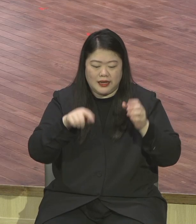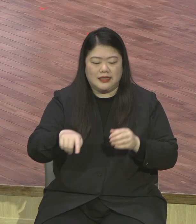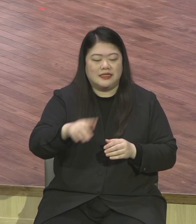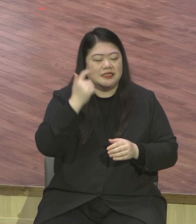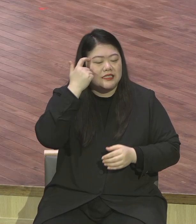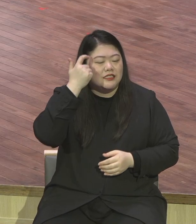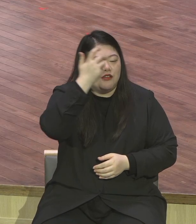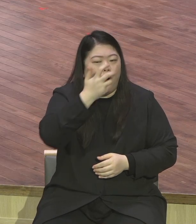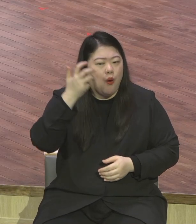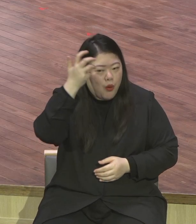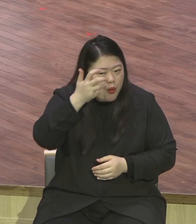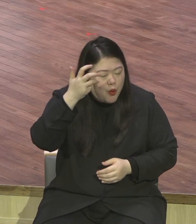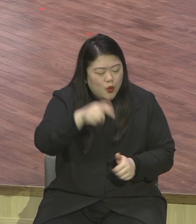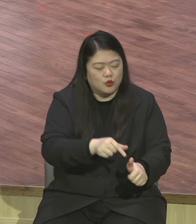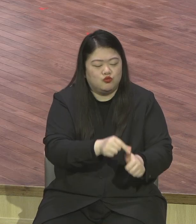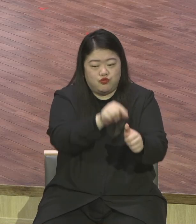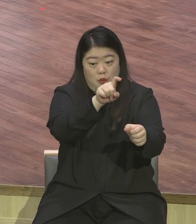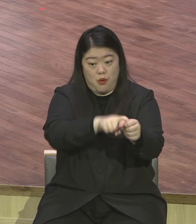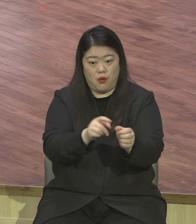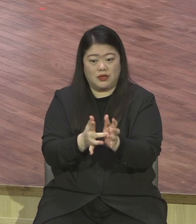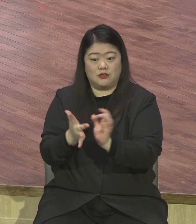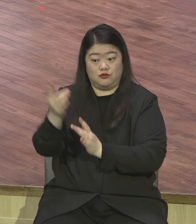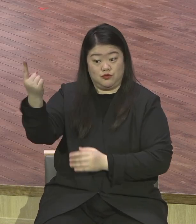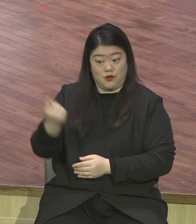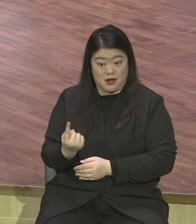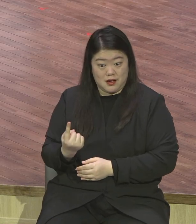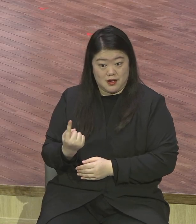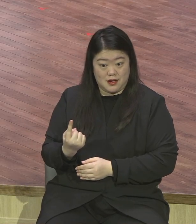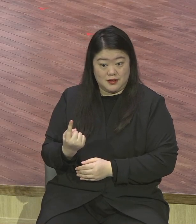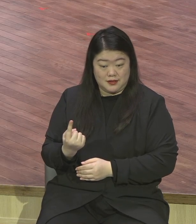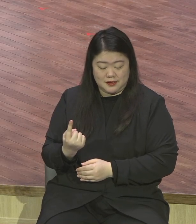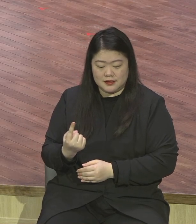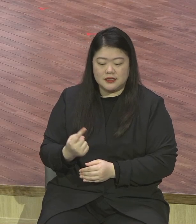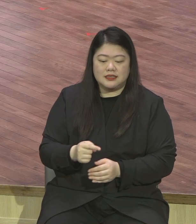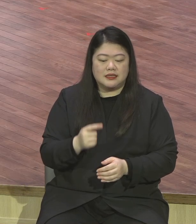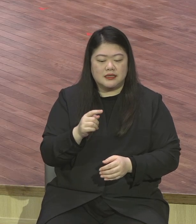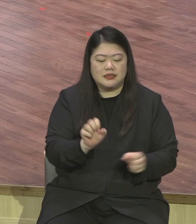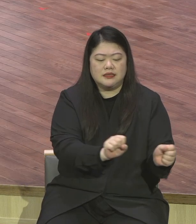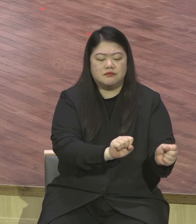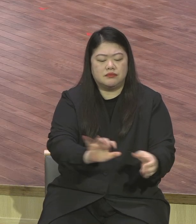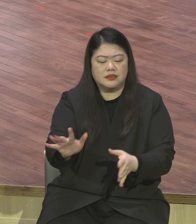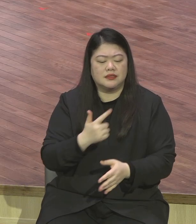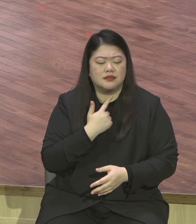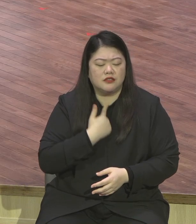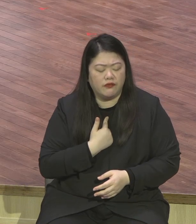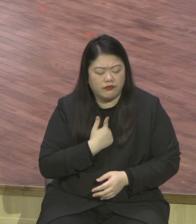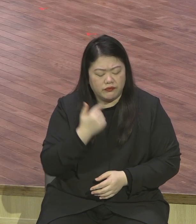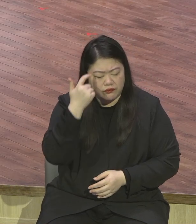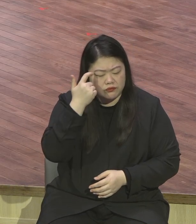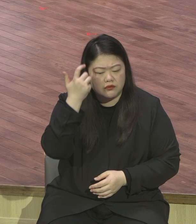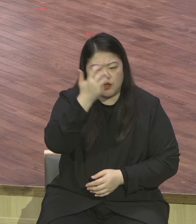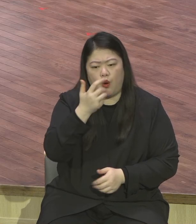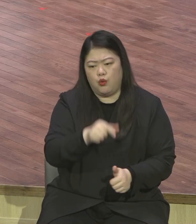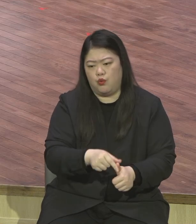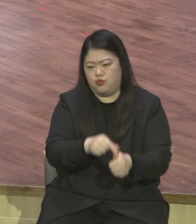강조되는데 잃어버린 영혼을 구원하기 위해서 본문 11절에